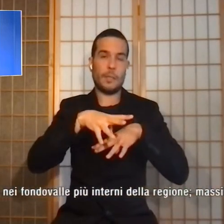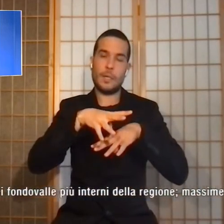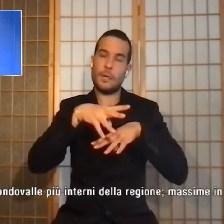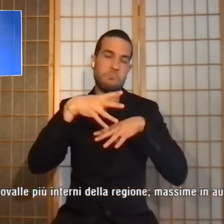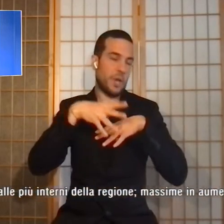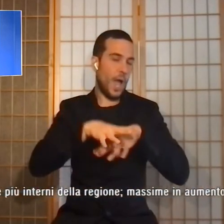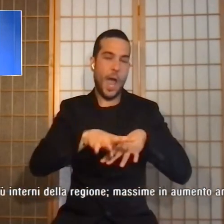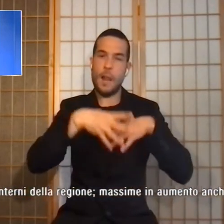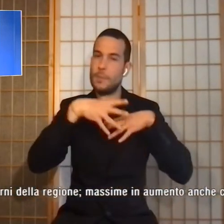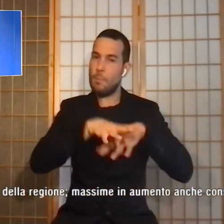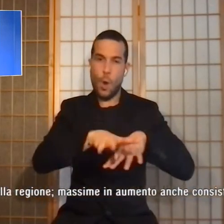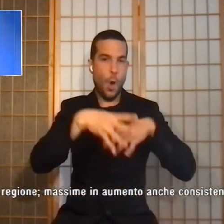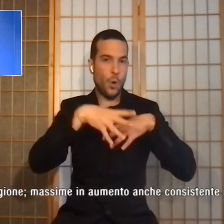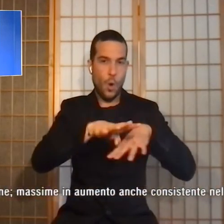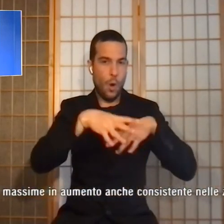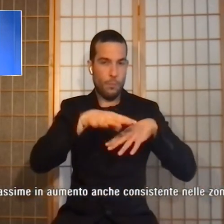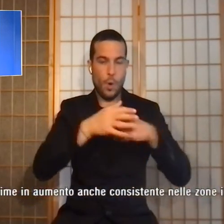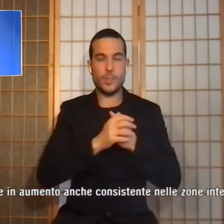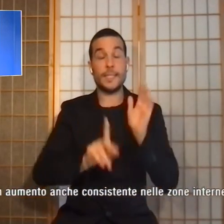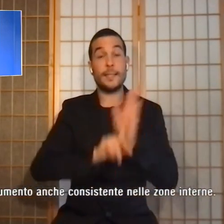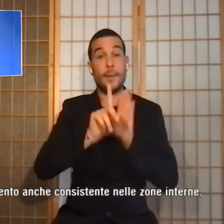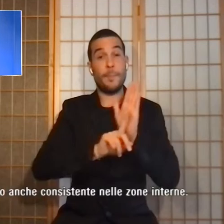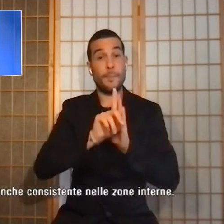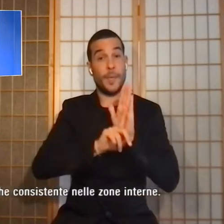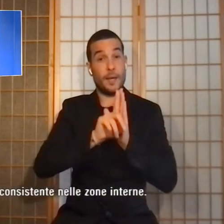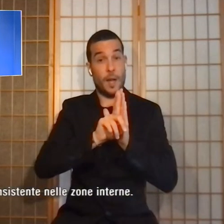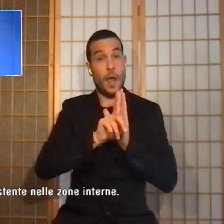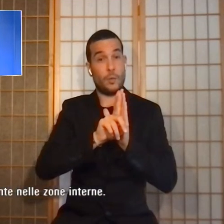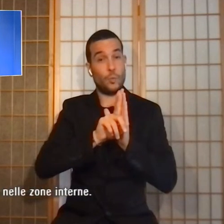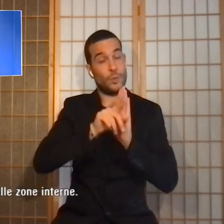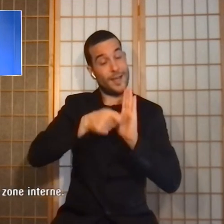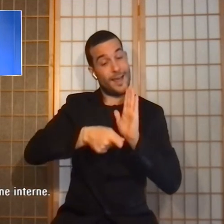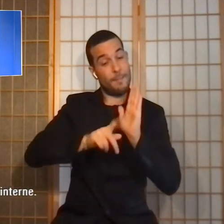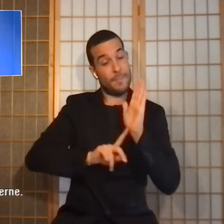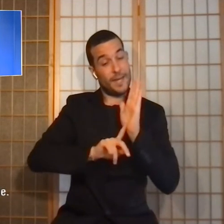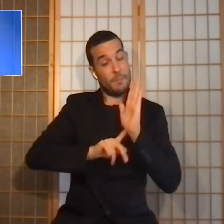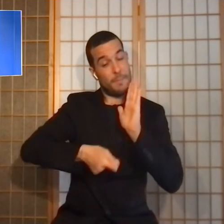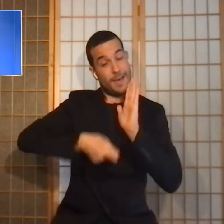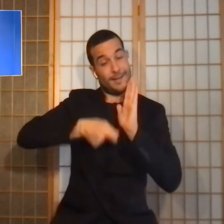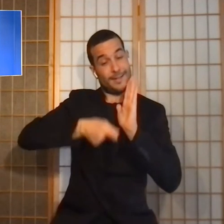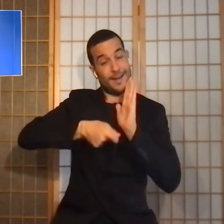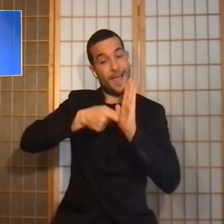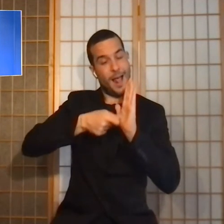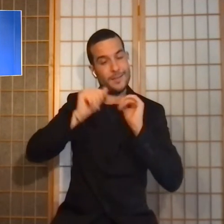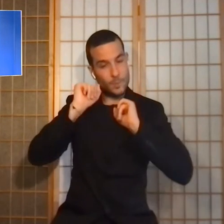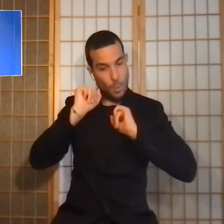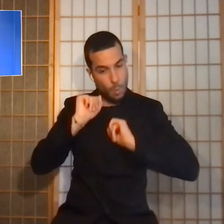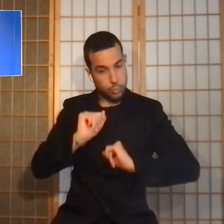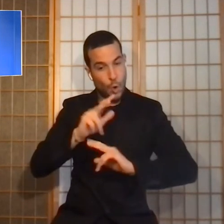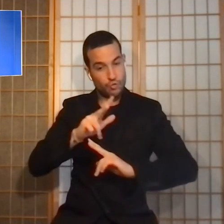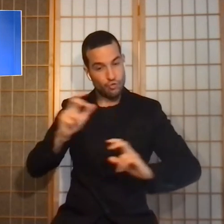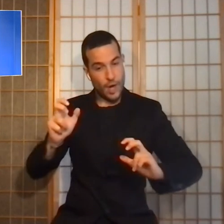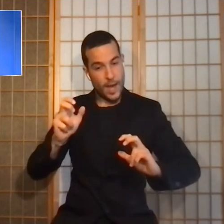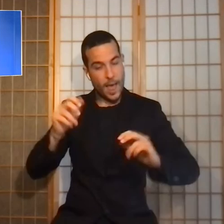mossi Temperature Il lieve rialzo le minime con locali gelate mattutine